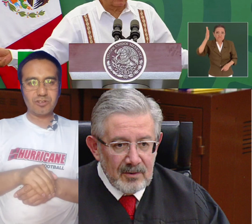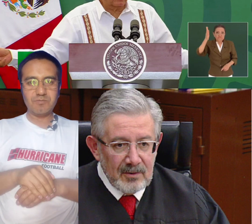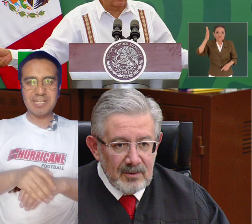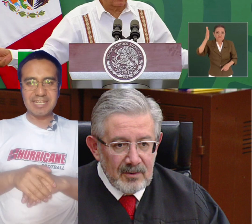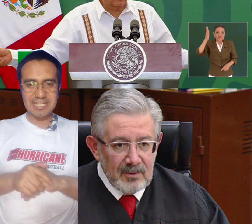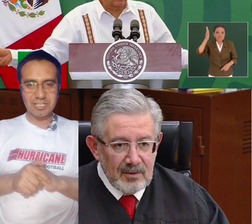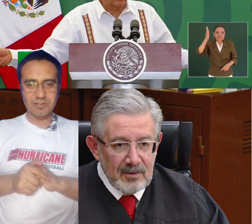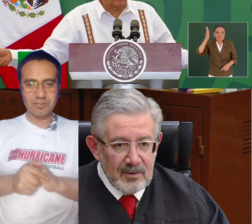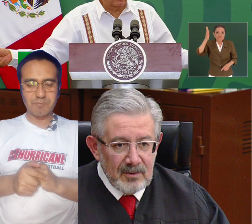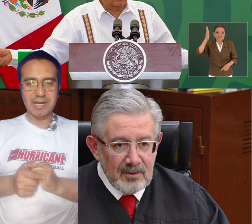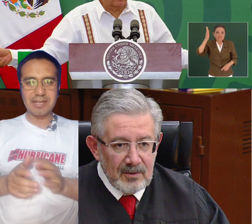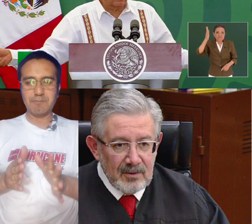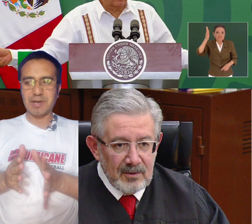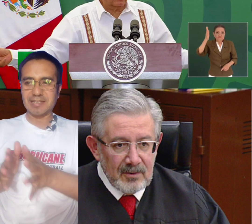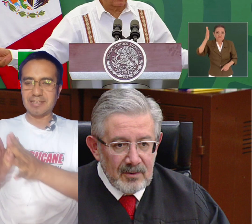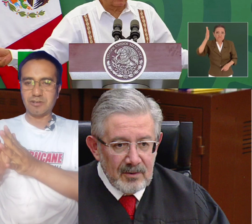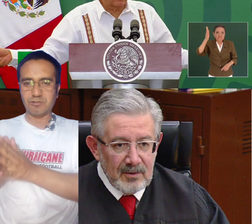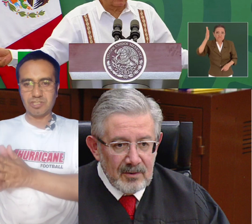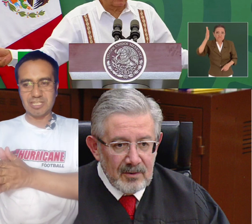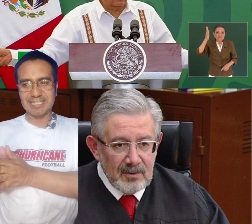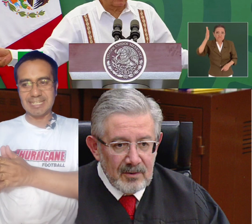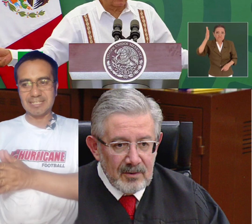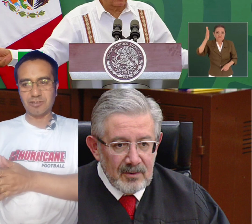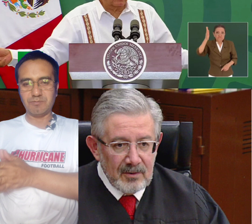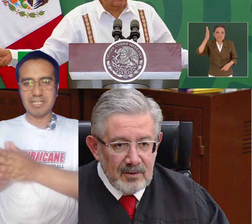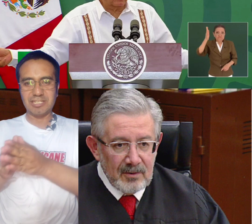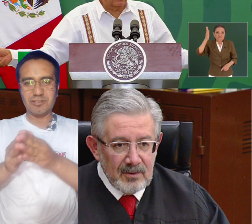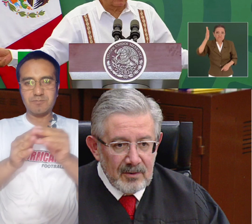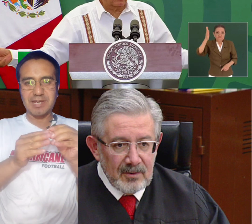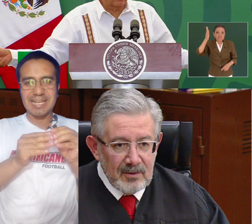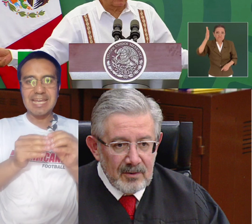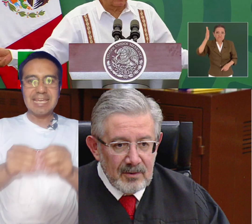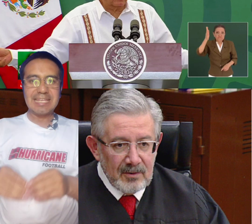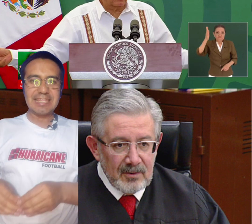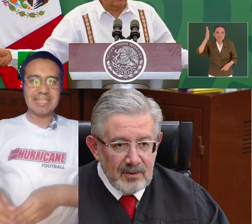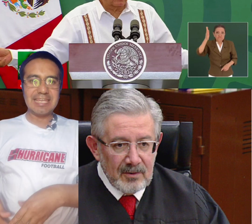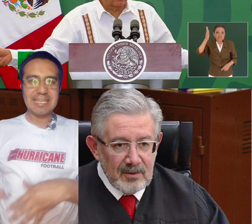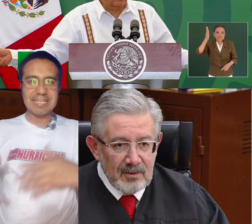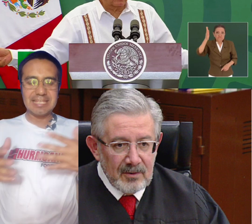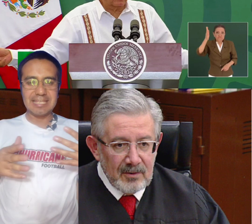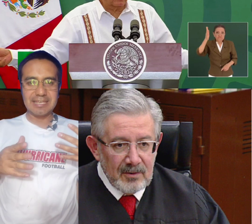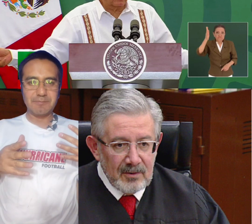ministros para impartir justicia son ministros para